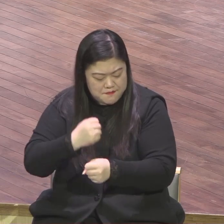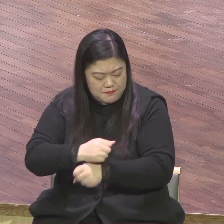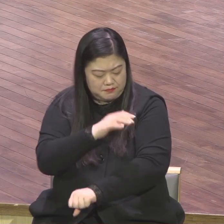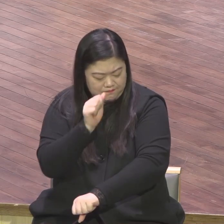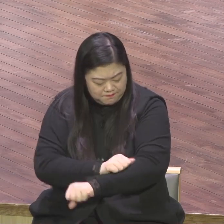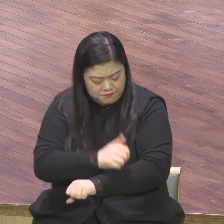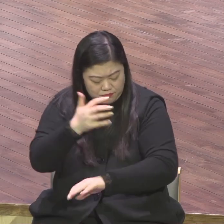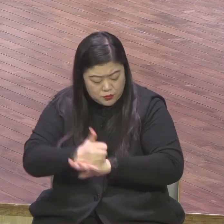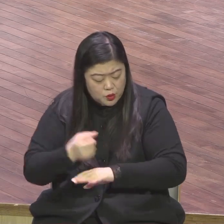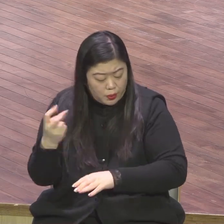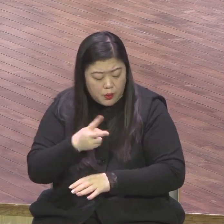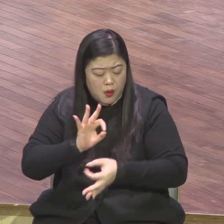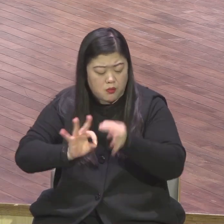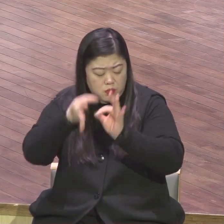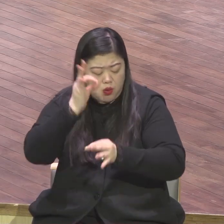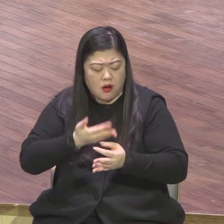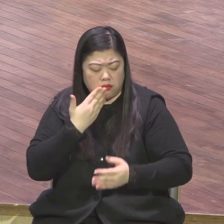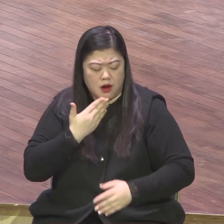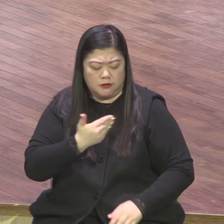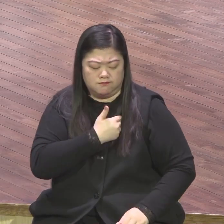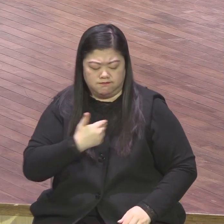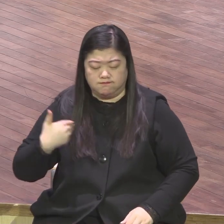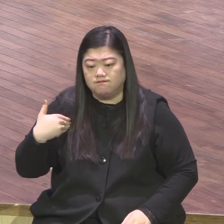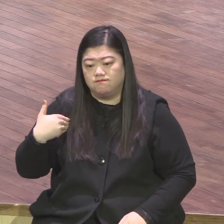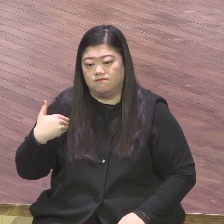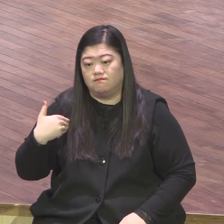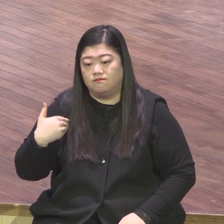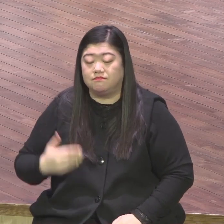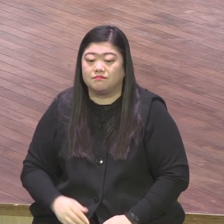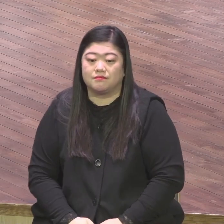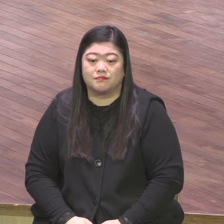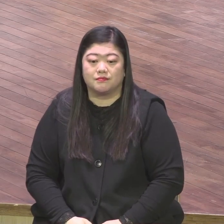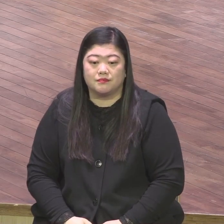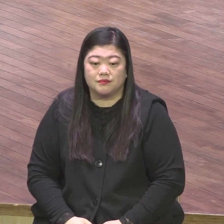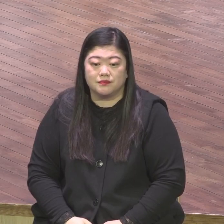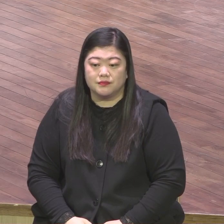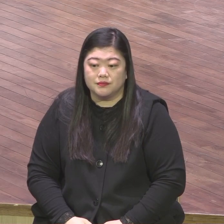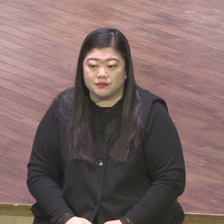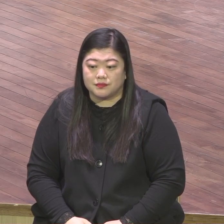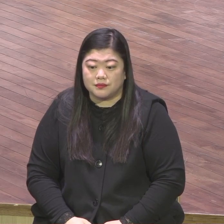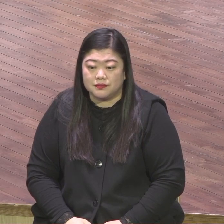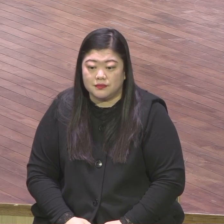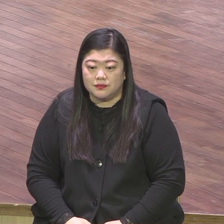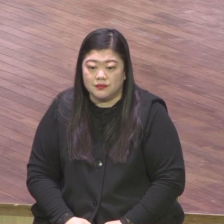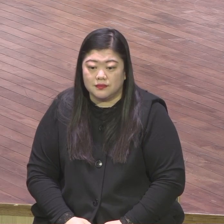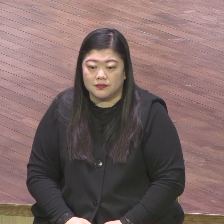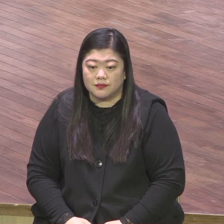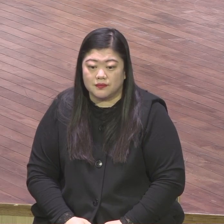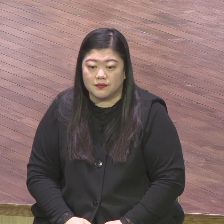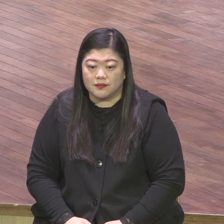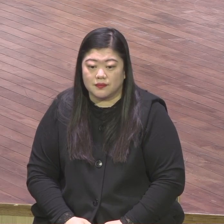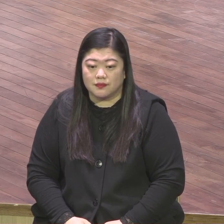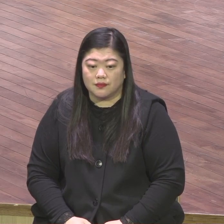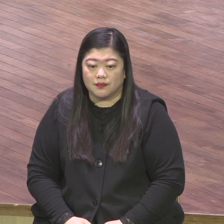이 무슨 말인가 하면요 메시아 왕국이 도래할 때